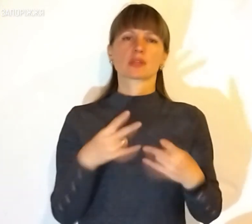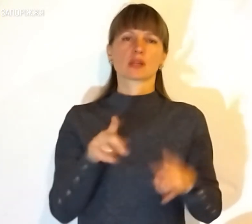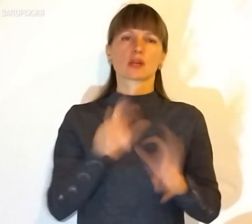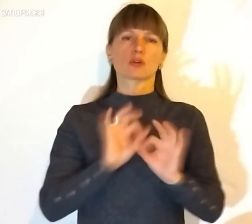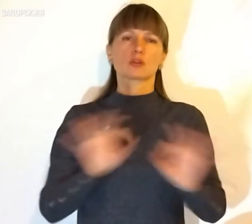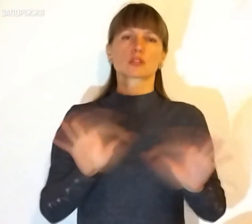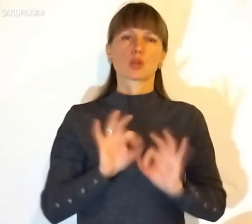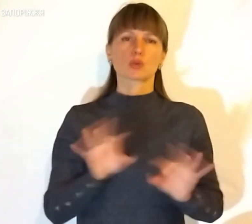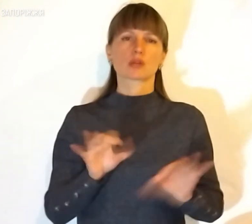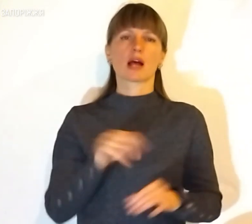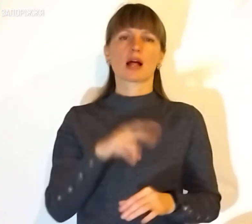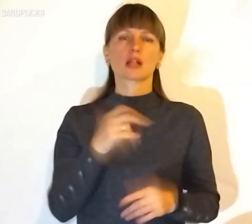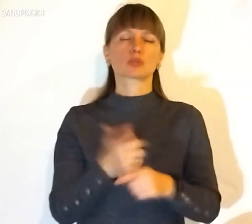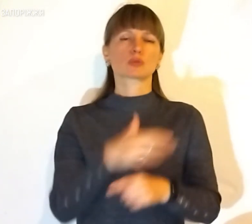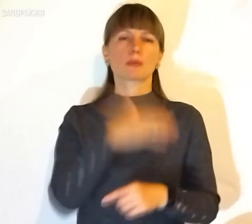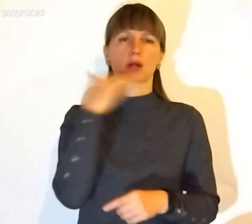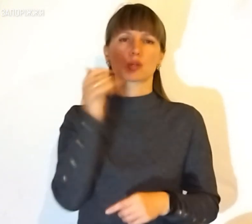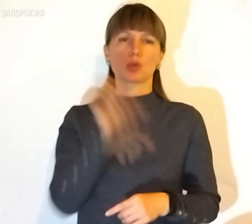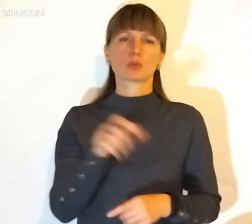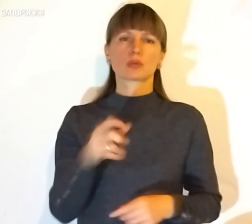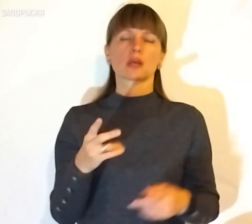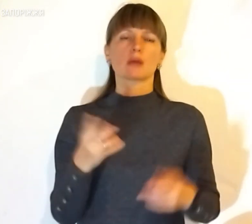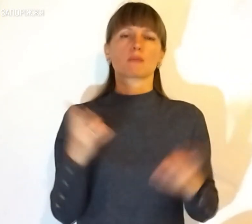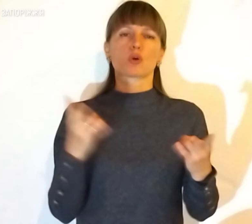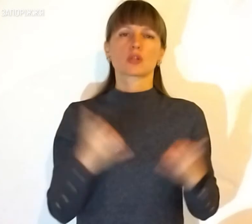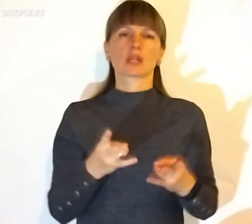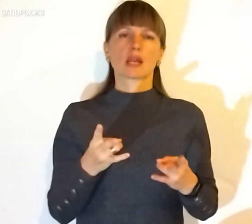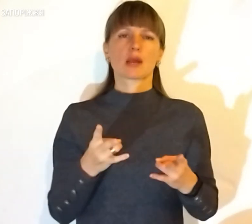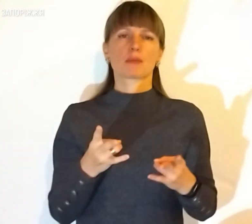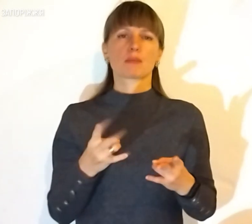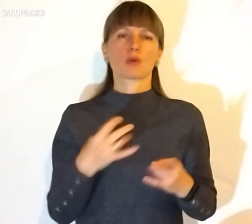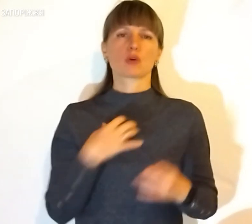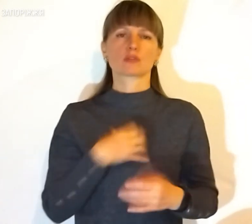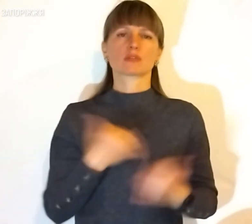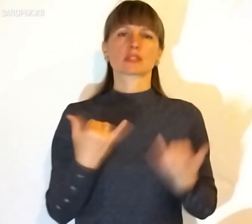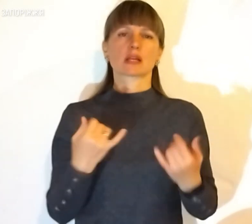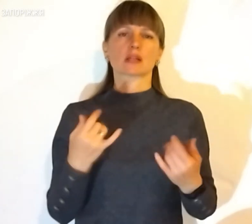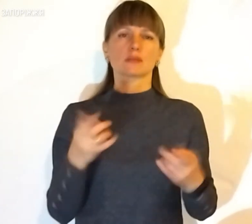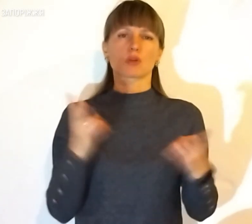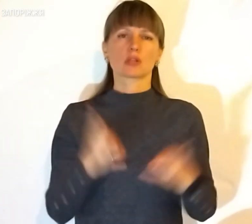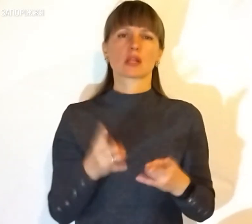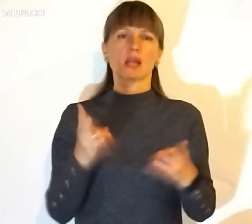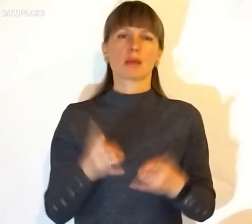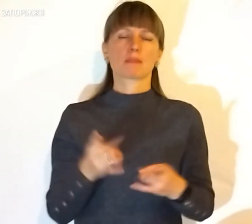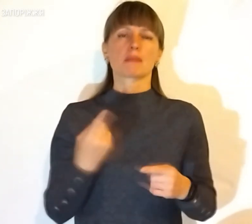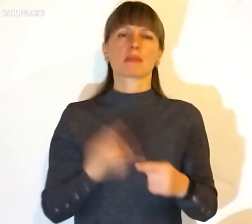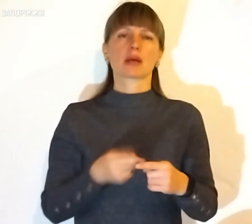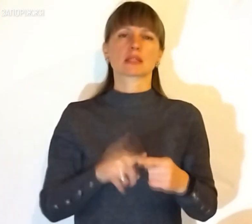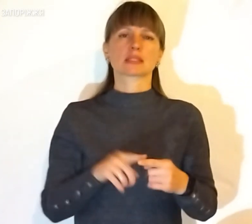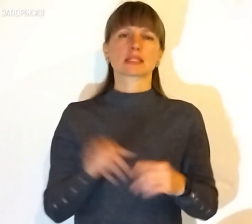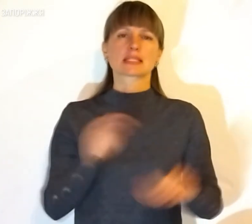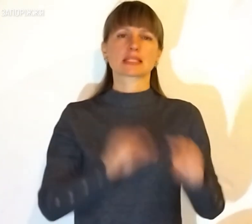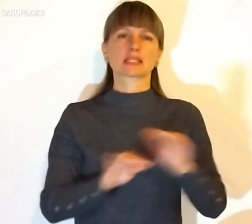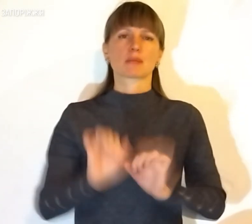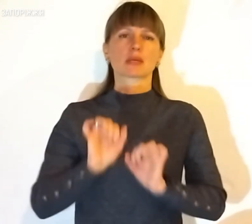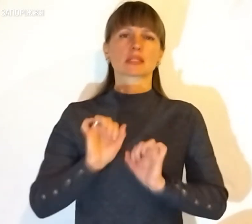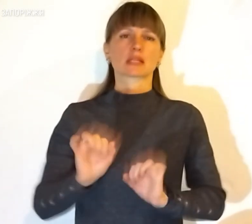їх розголошувати. Але дуже багато людей потреби. Основні зараз потреби – це у цьому захисту, це